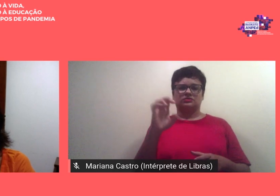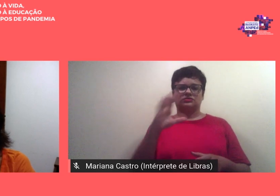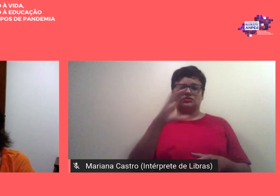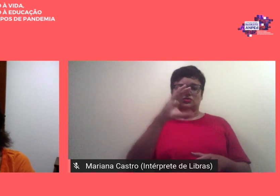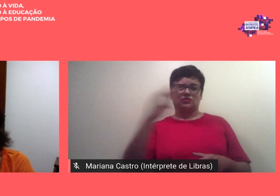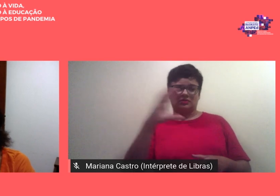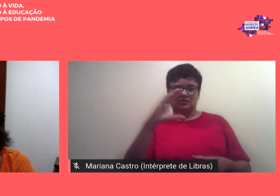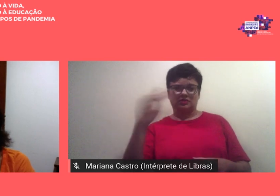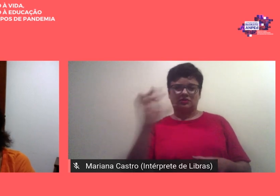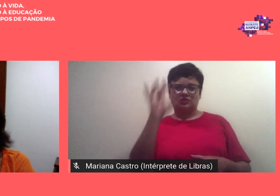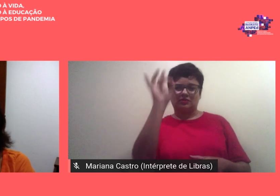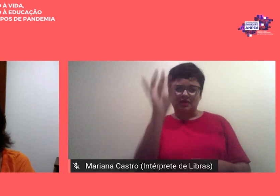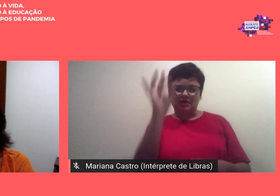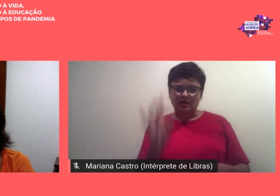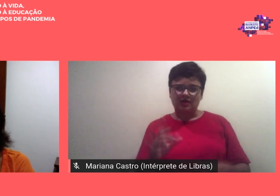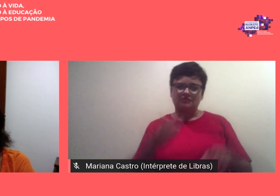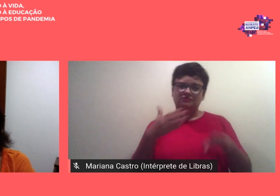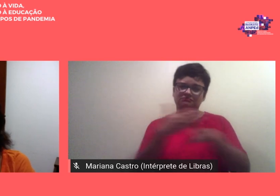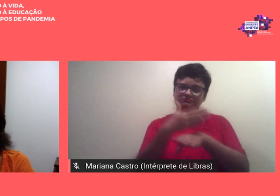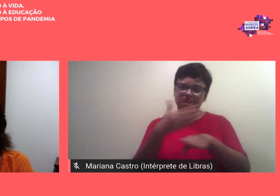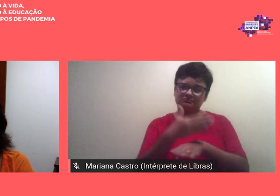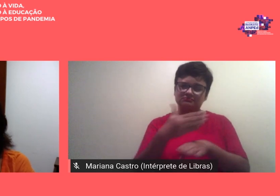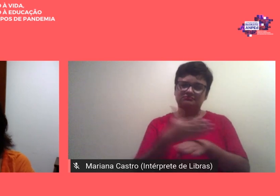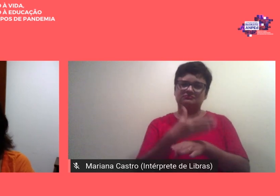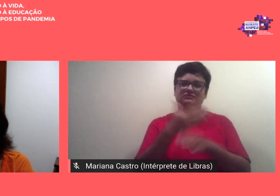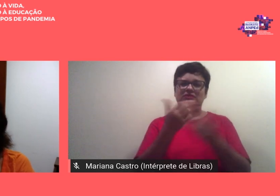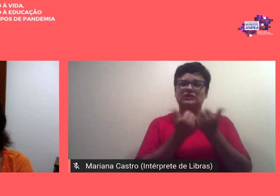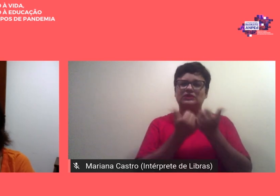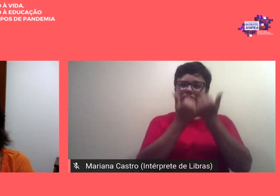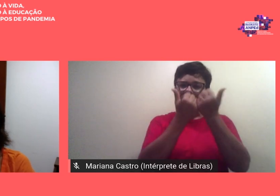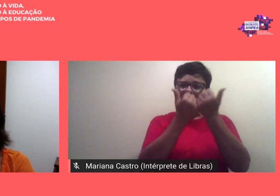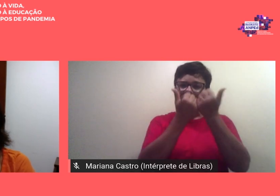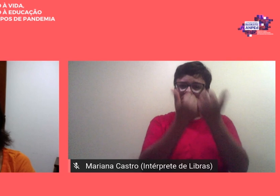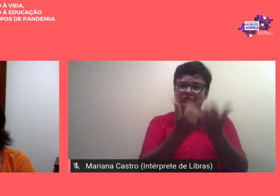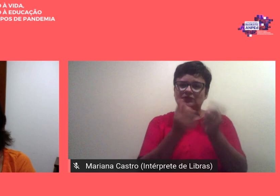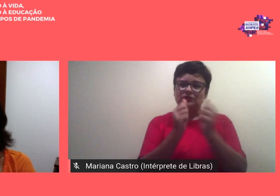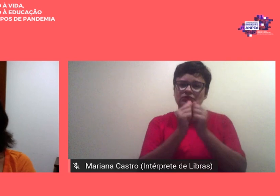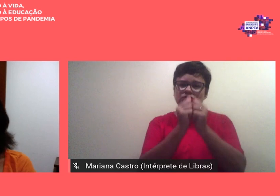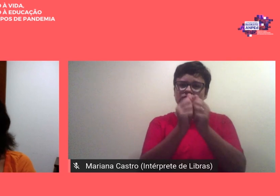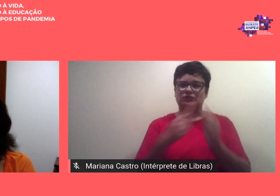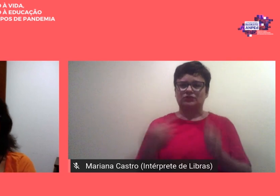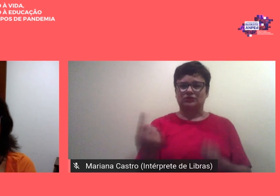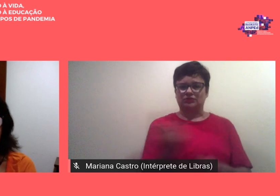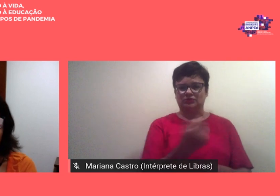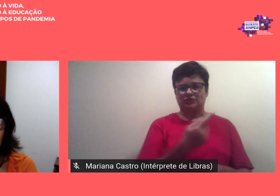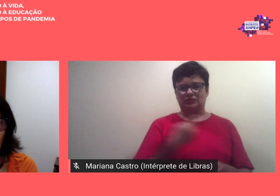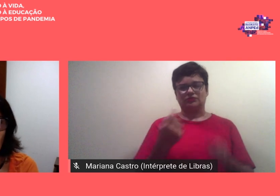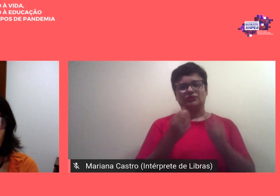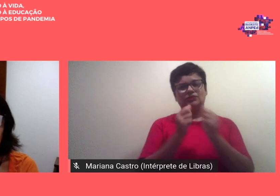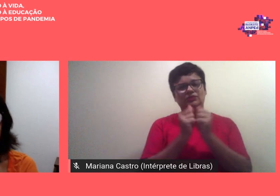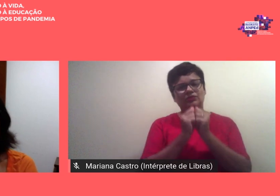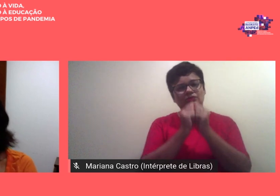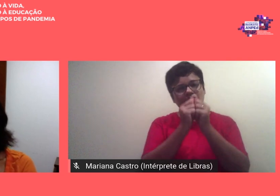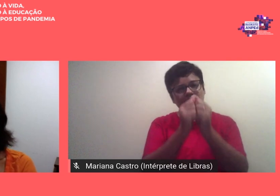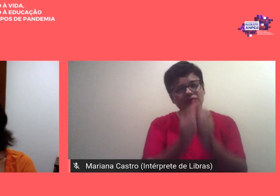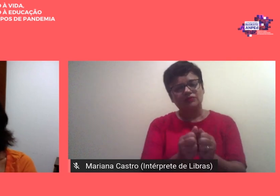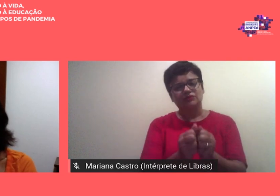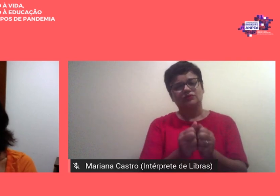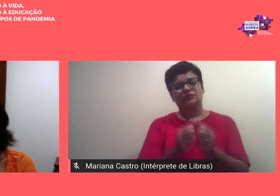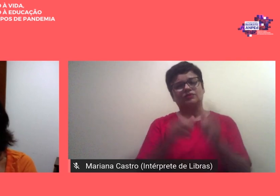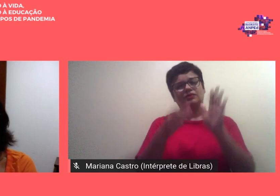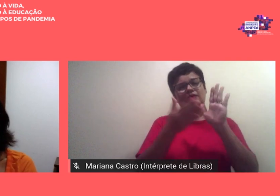coordenadoras que participaram solidariamente conosco estiveram juntos nas propostas na